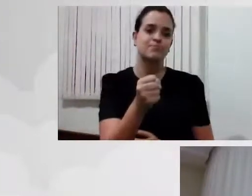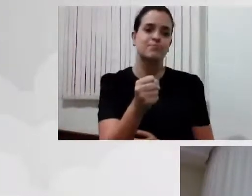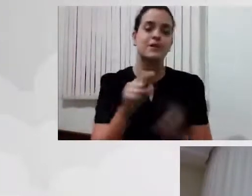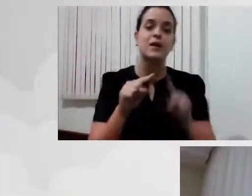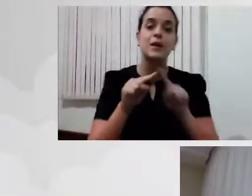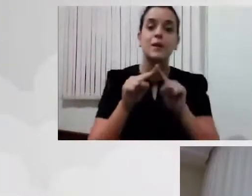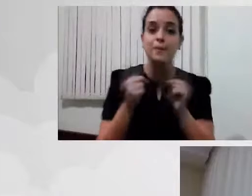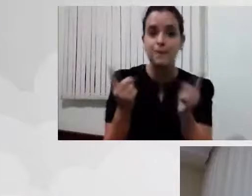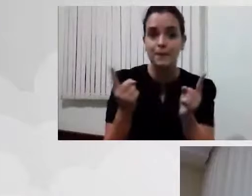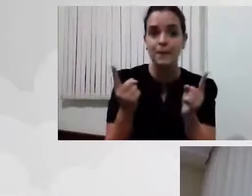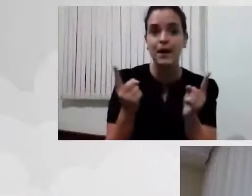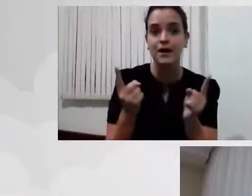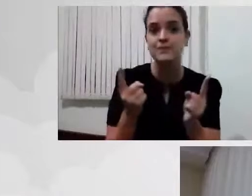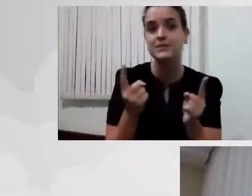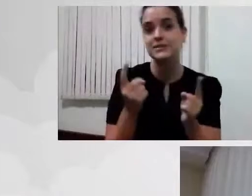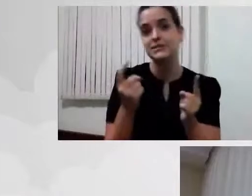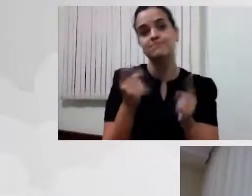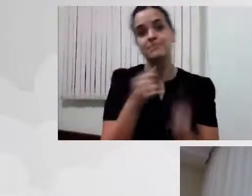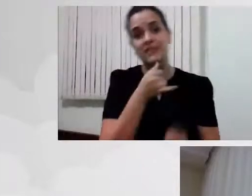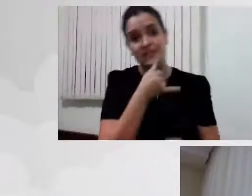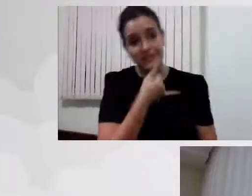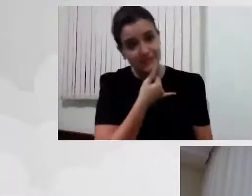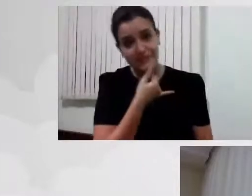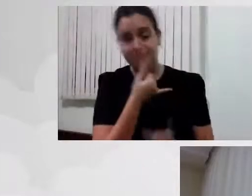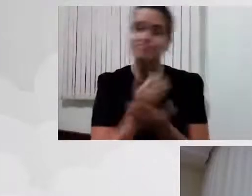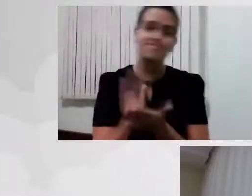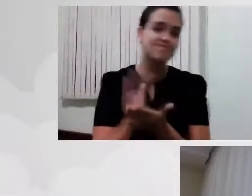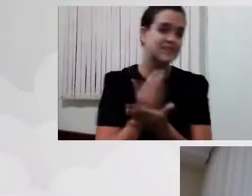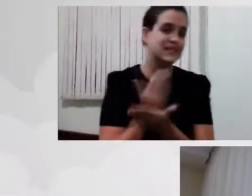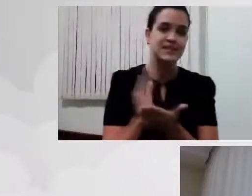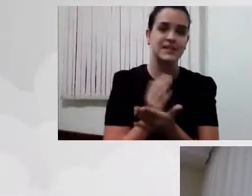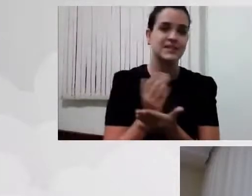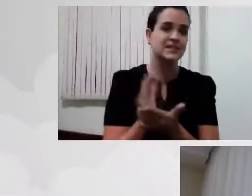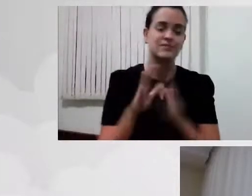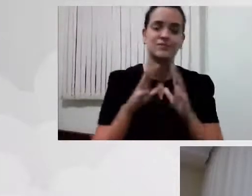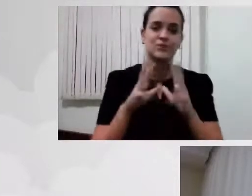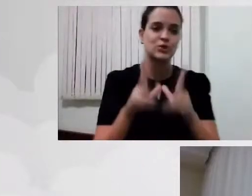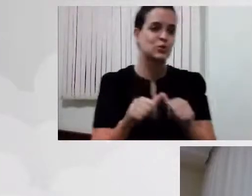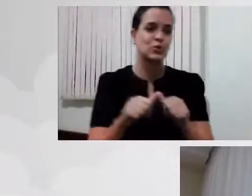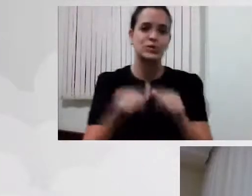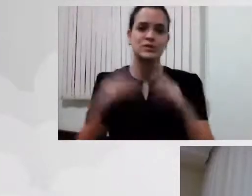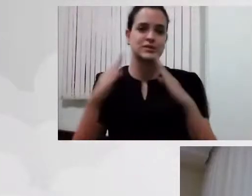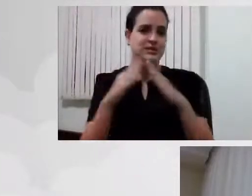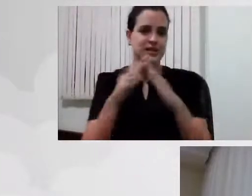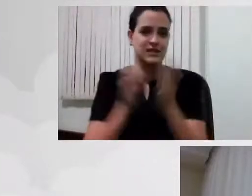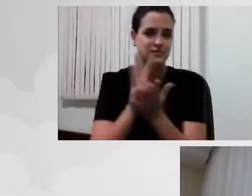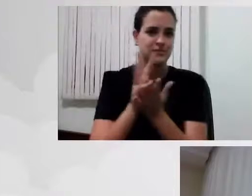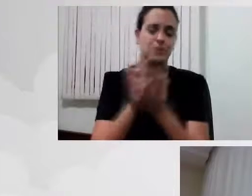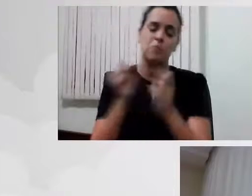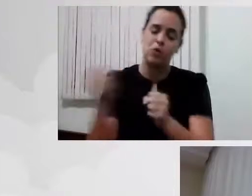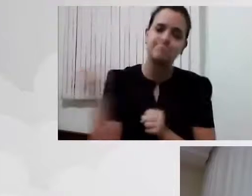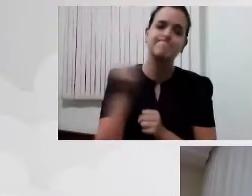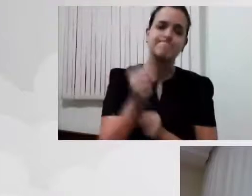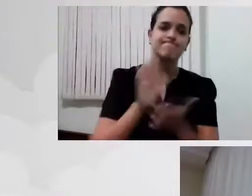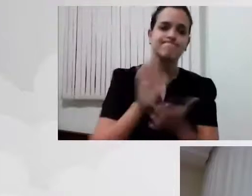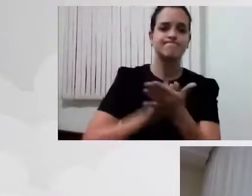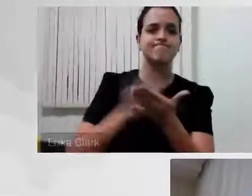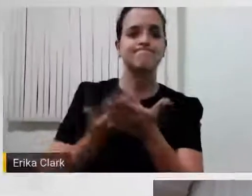todas as casas, nem todos os locais podem contar com a presença de uma pessoa que faça a